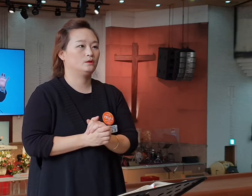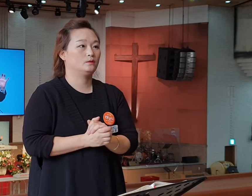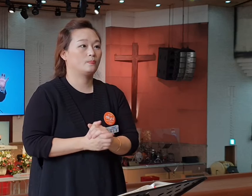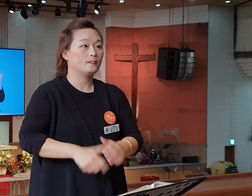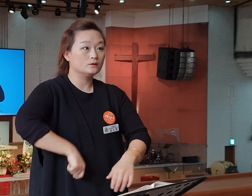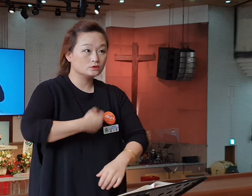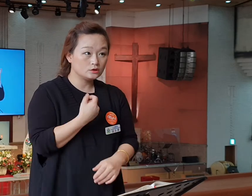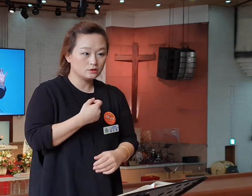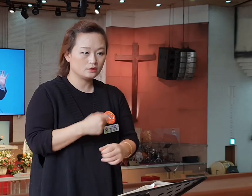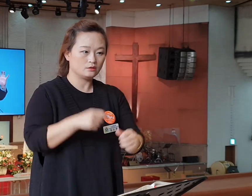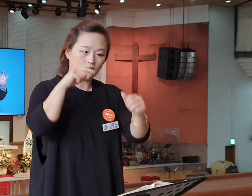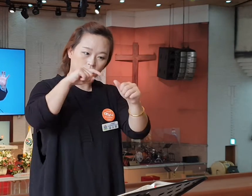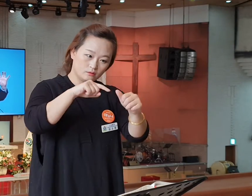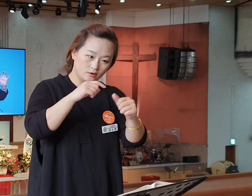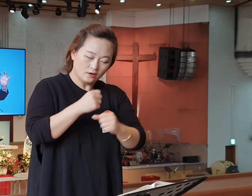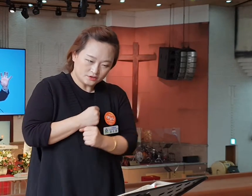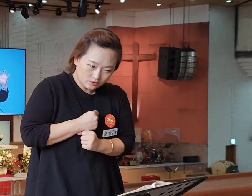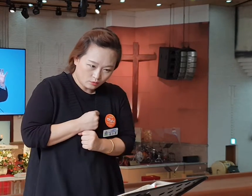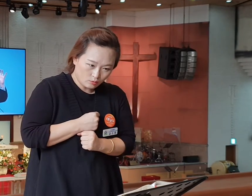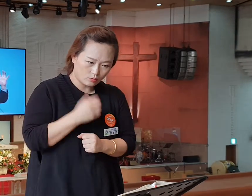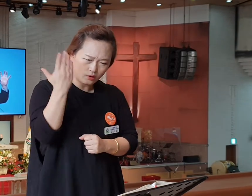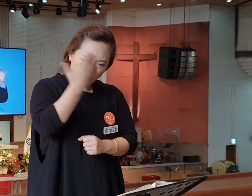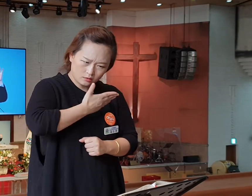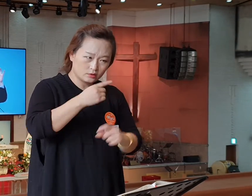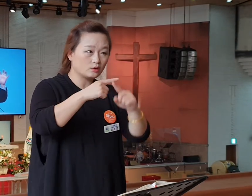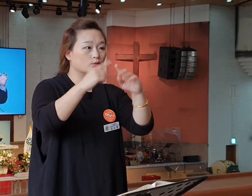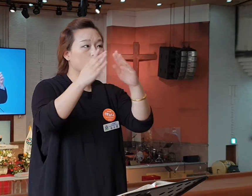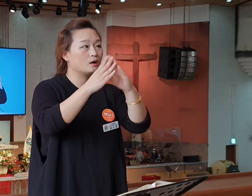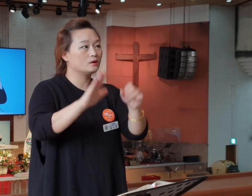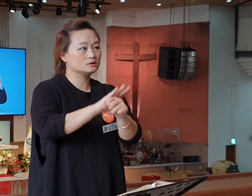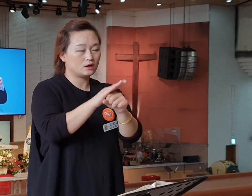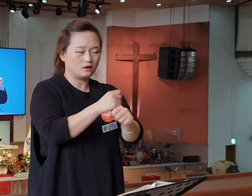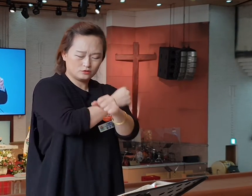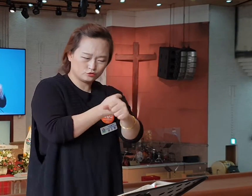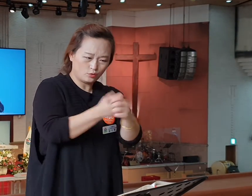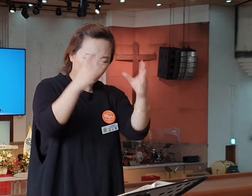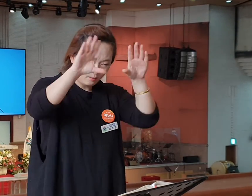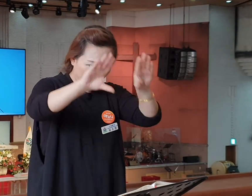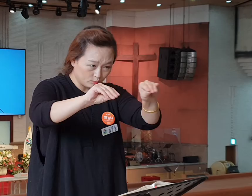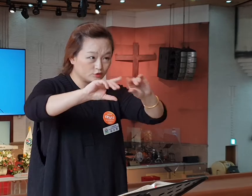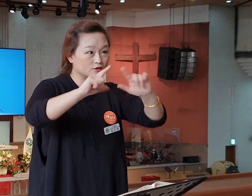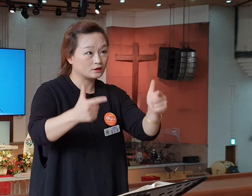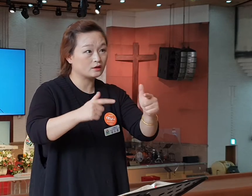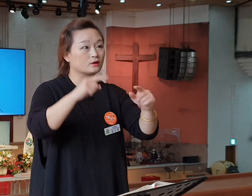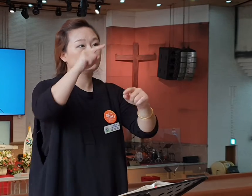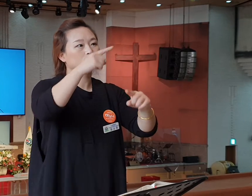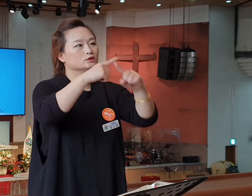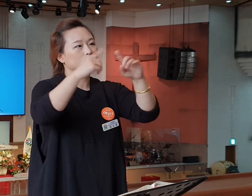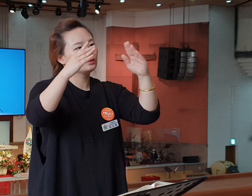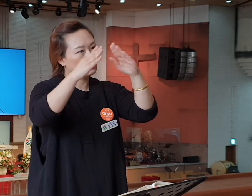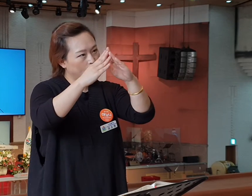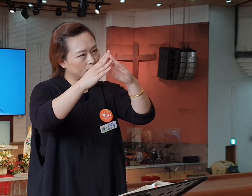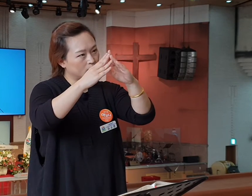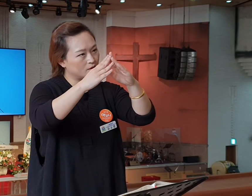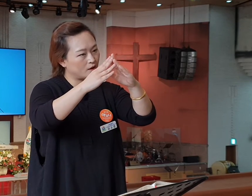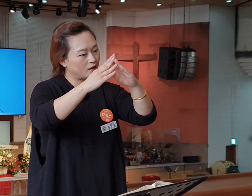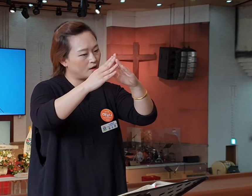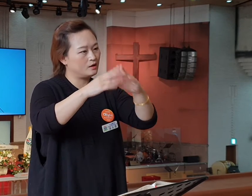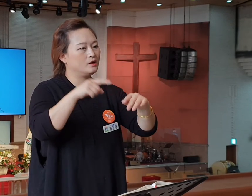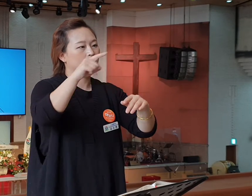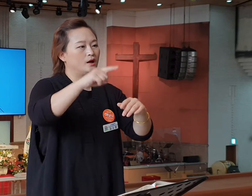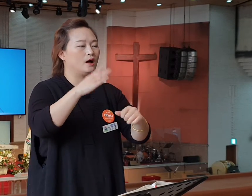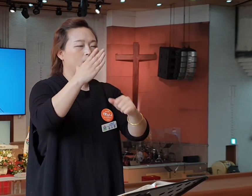진리를 지키고 순전한 교회입니다. 사랑의 수고가 멈추지 않는 교회입니다. 그런데도 불구하고 책망할 게